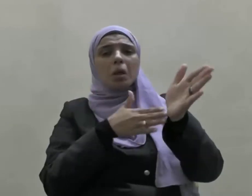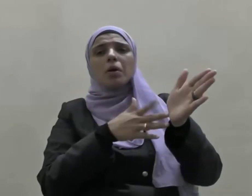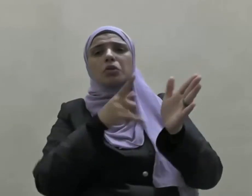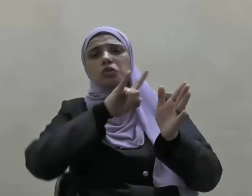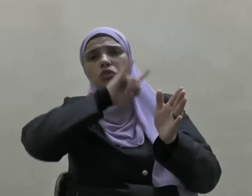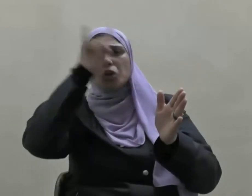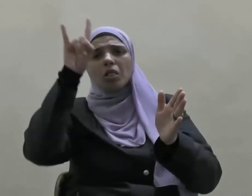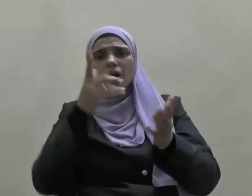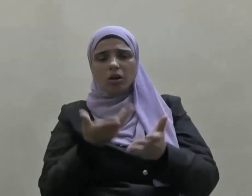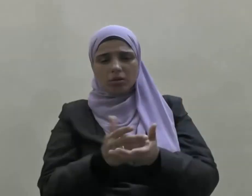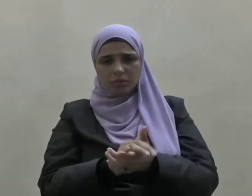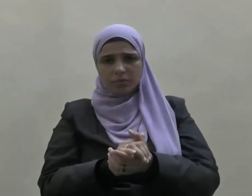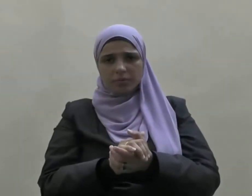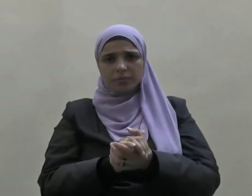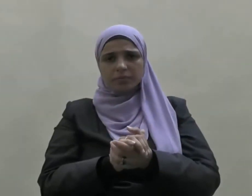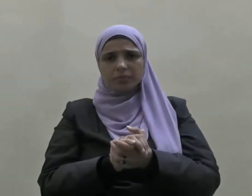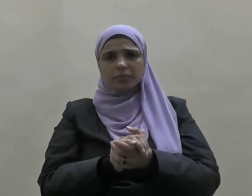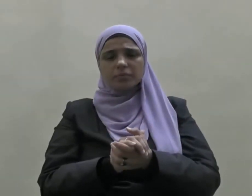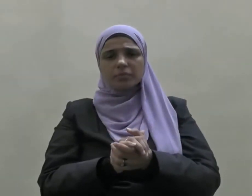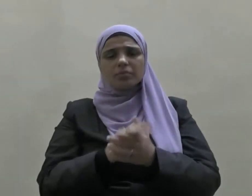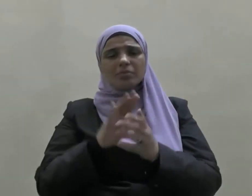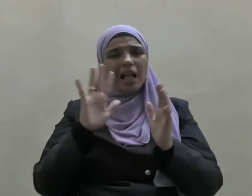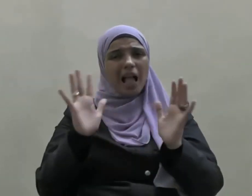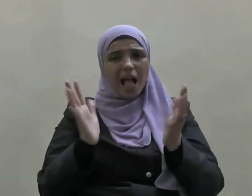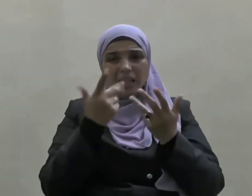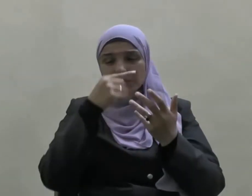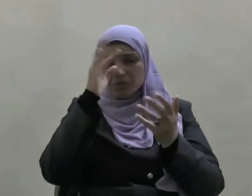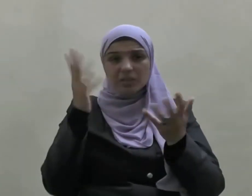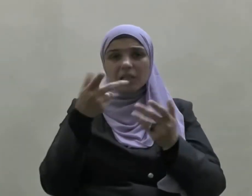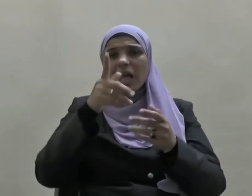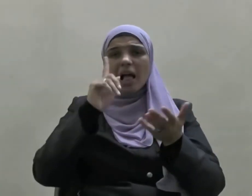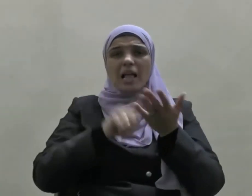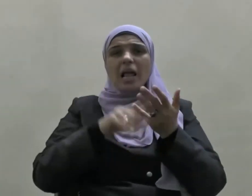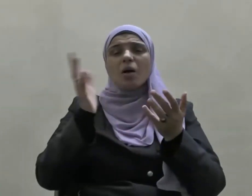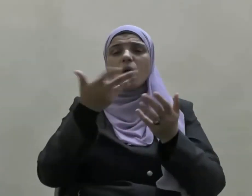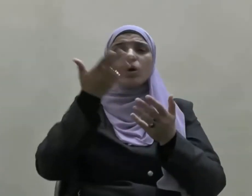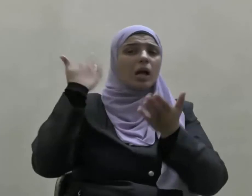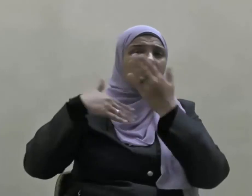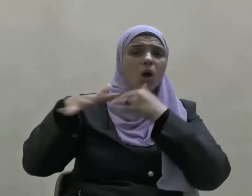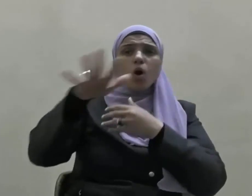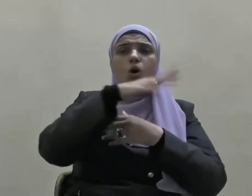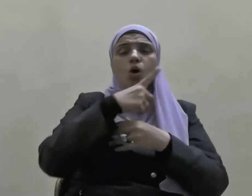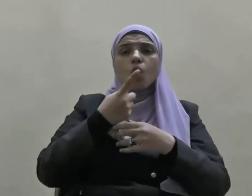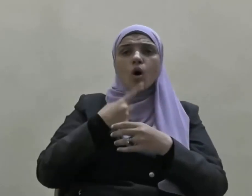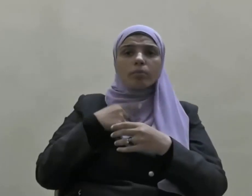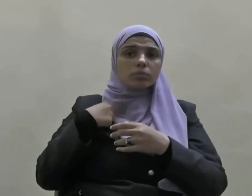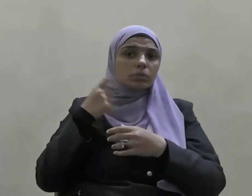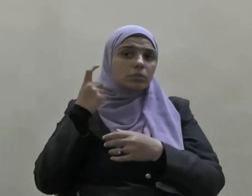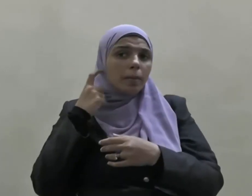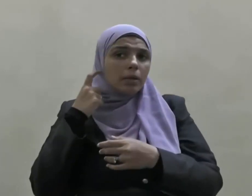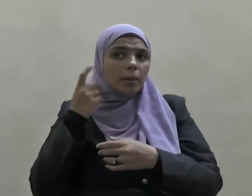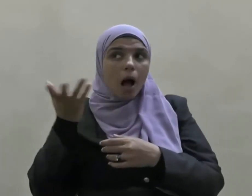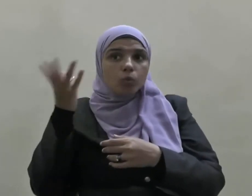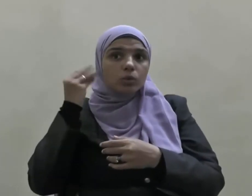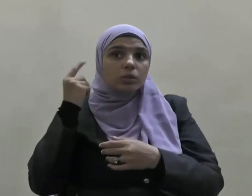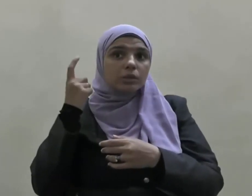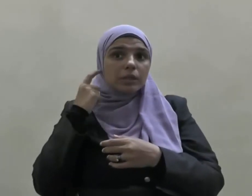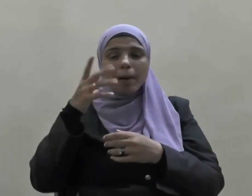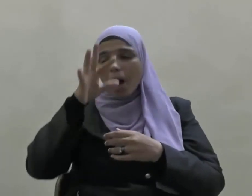الشيطان إلا قليلا أي إنهم كانوا يتربصون بأمن